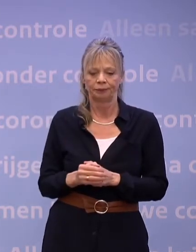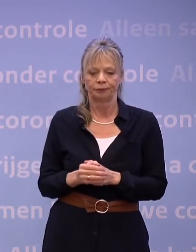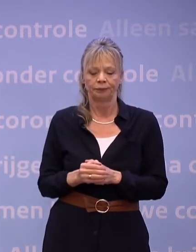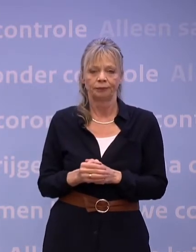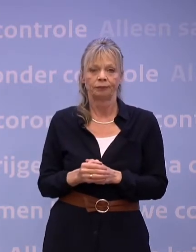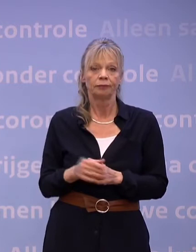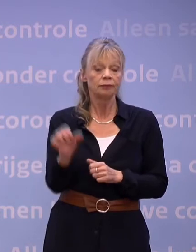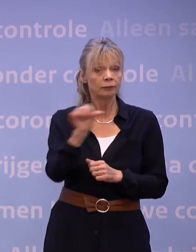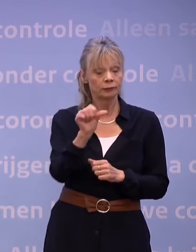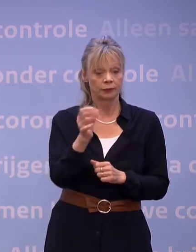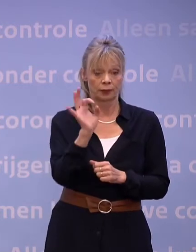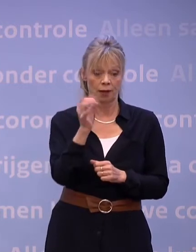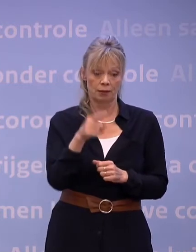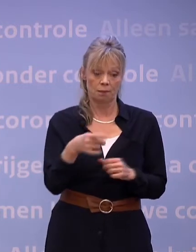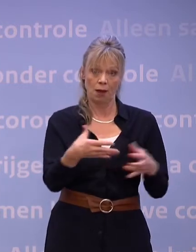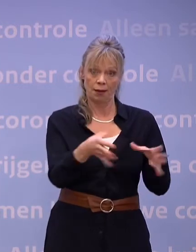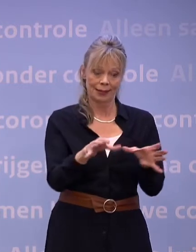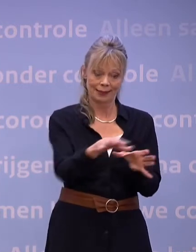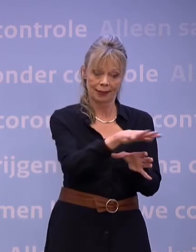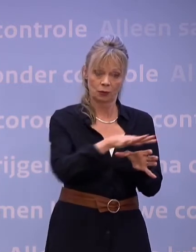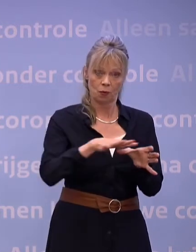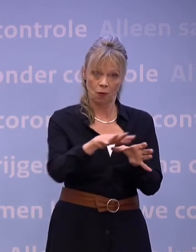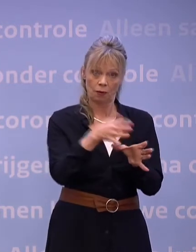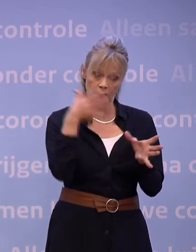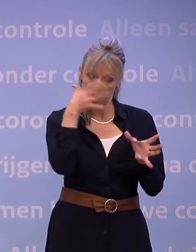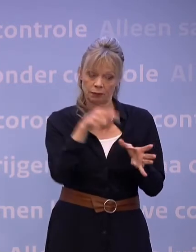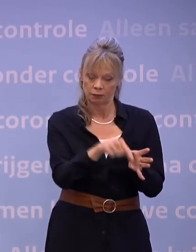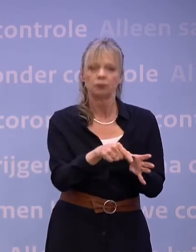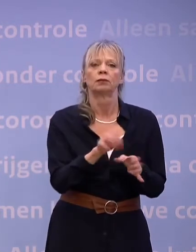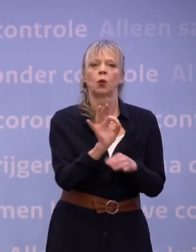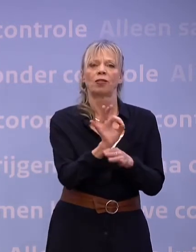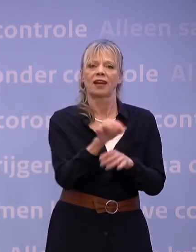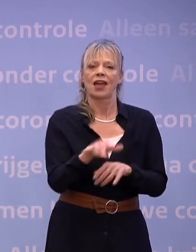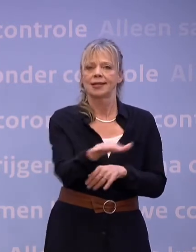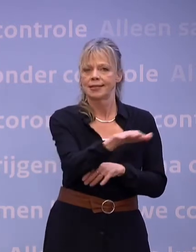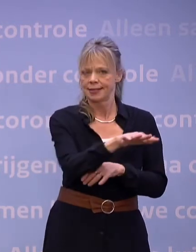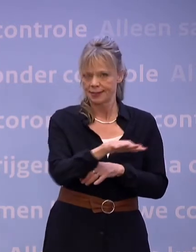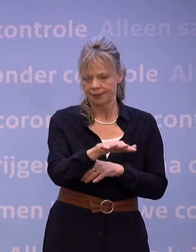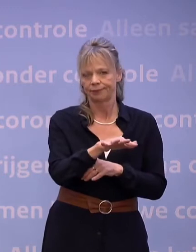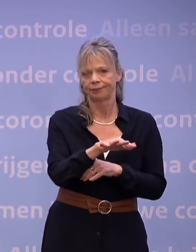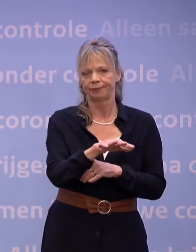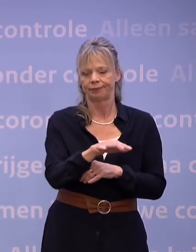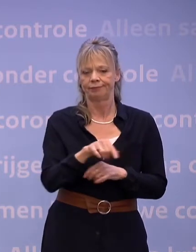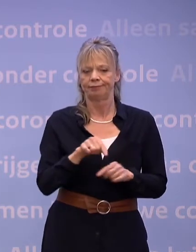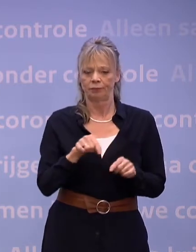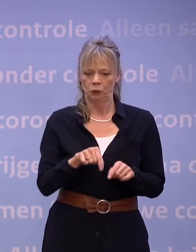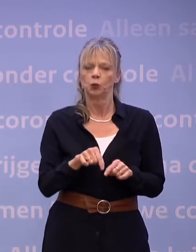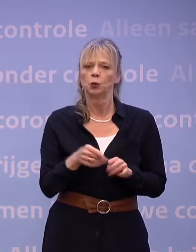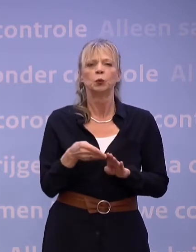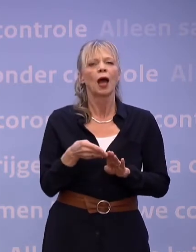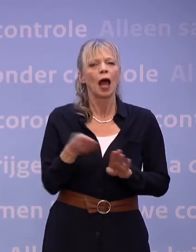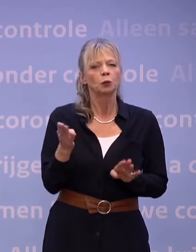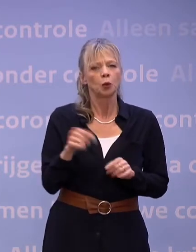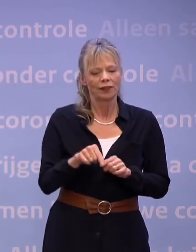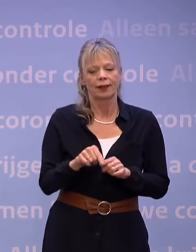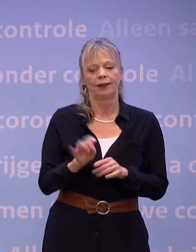Een andere belangrijke sector die extra aandacht vraagt is het onderwijs. De huidige uitzonderingen voor het geven van